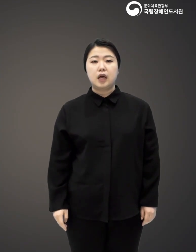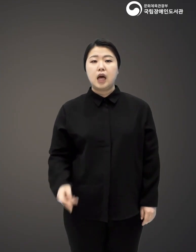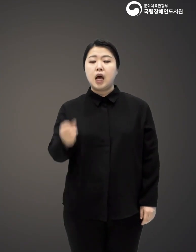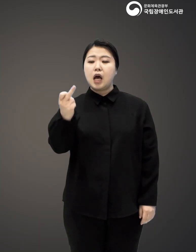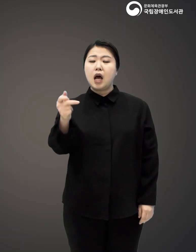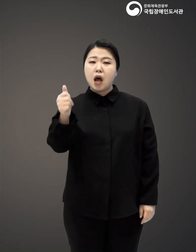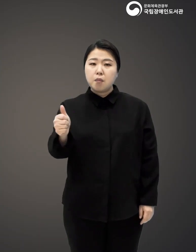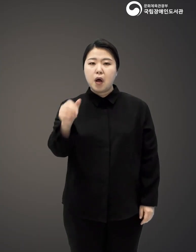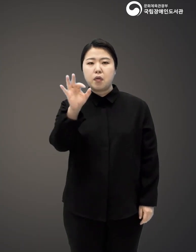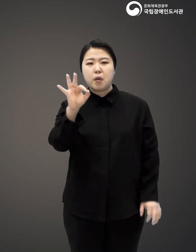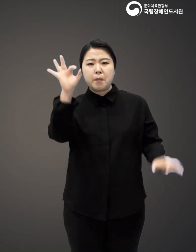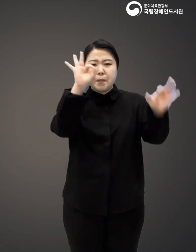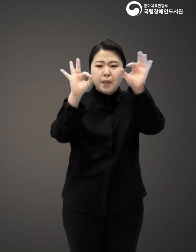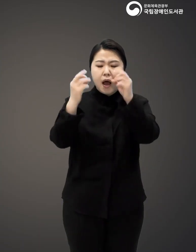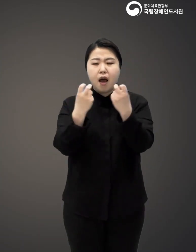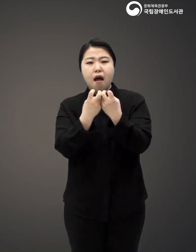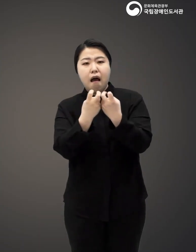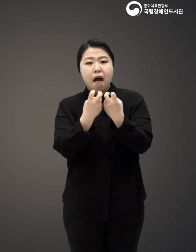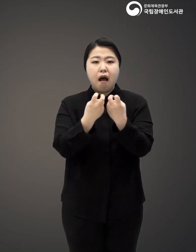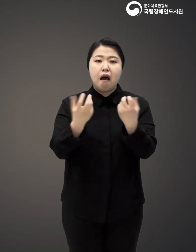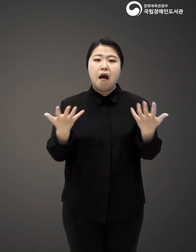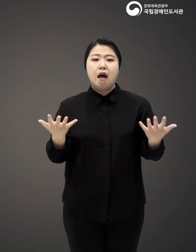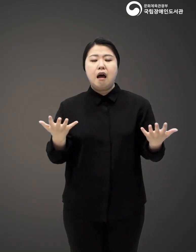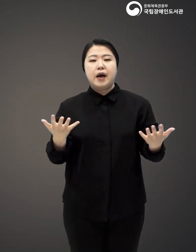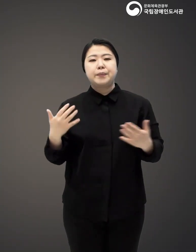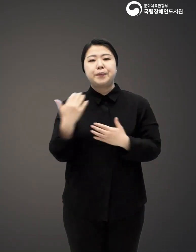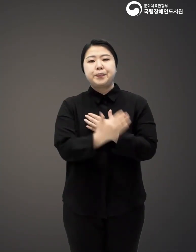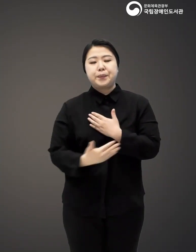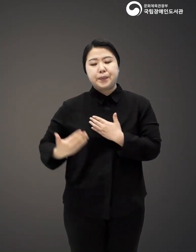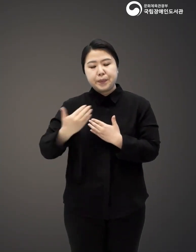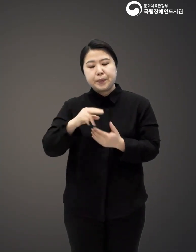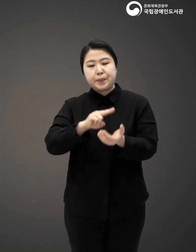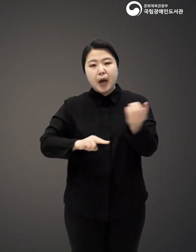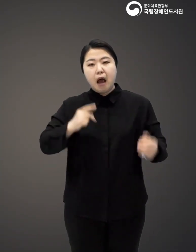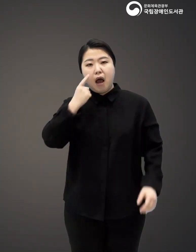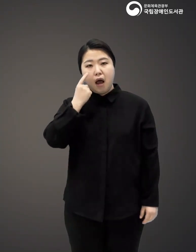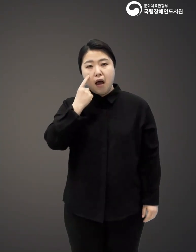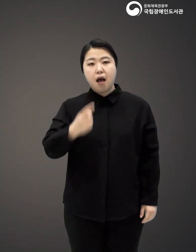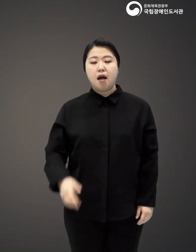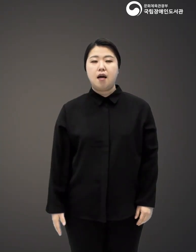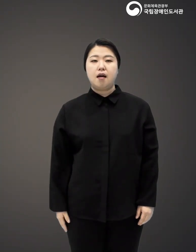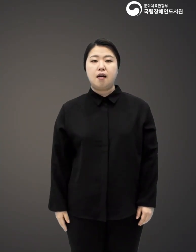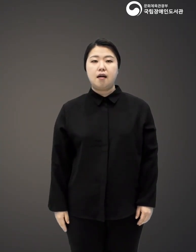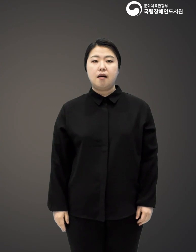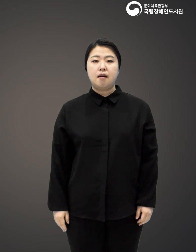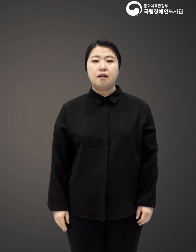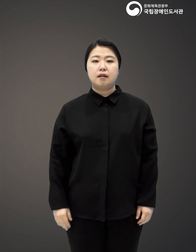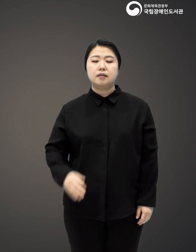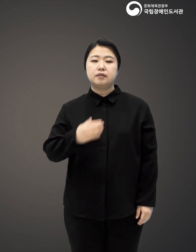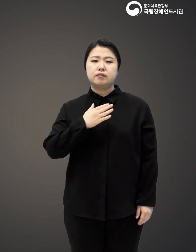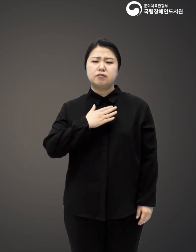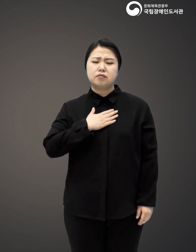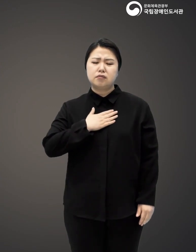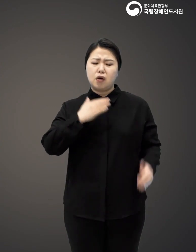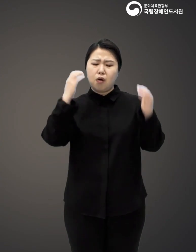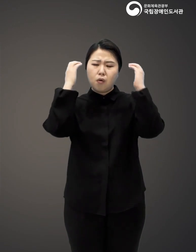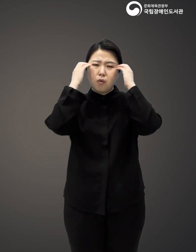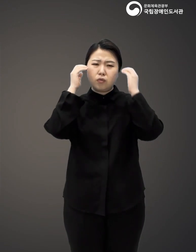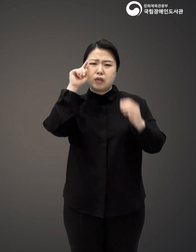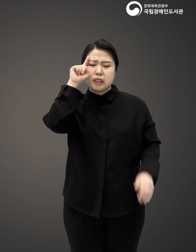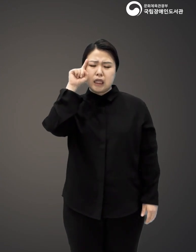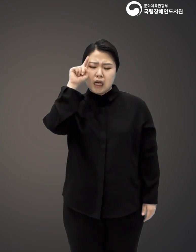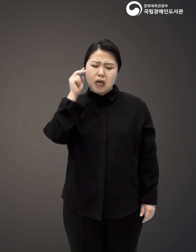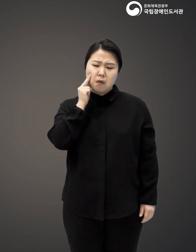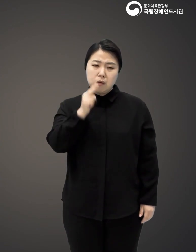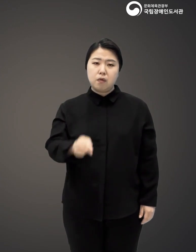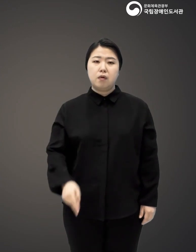결국 도박 자금을 마련하려고 시동생은 장기 매매까지 시도했어요. 이 고통에는 끝이 없는